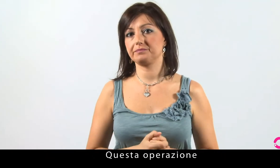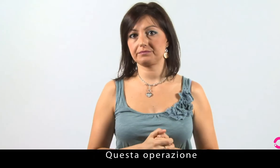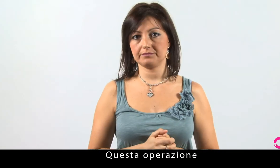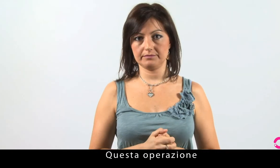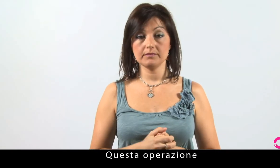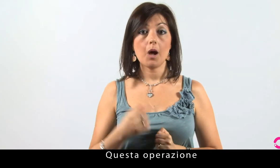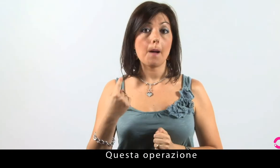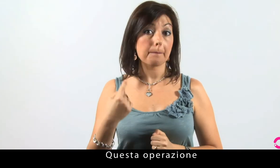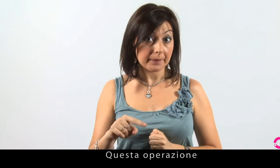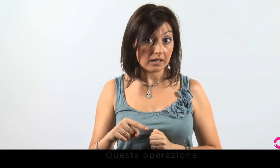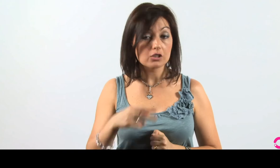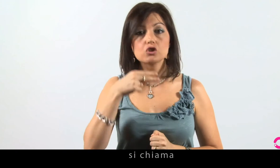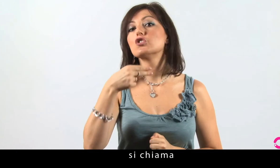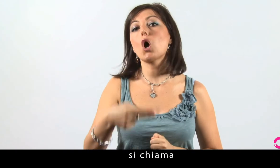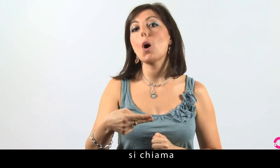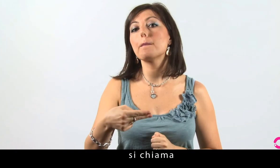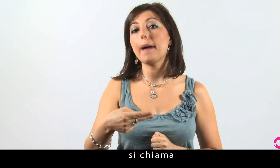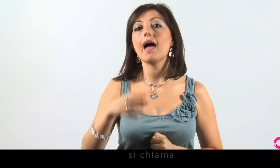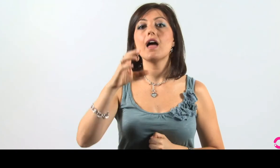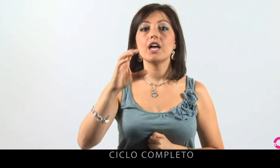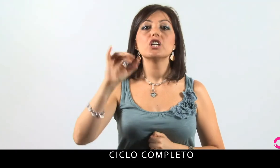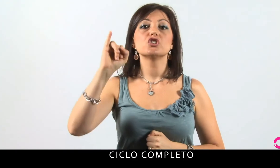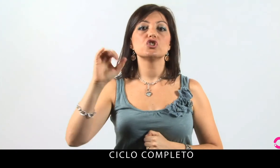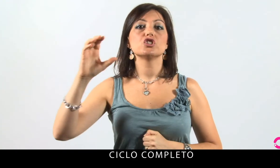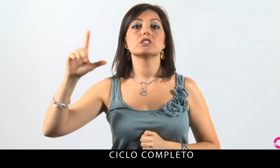Questa operazione si chiama ciclo completo.